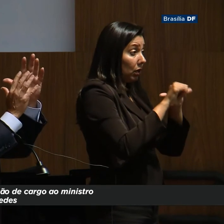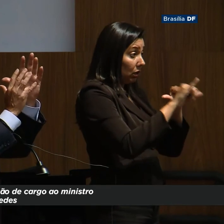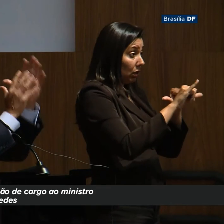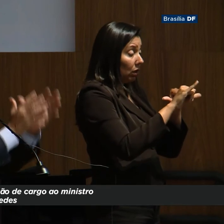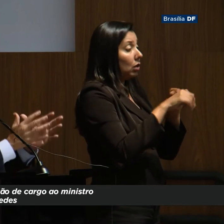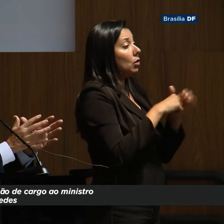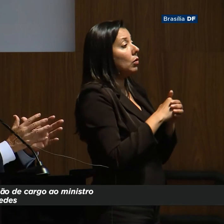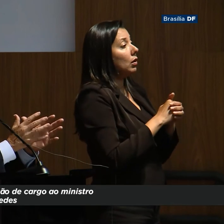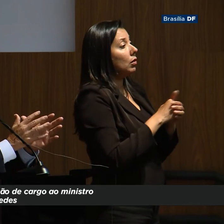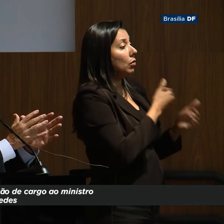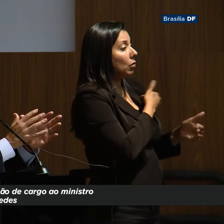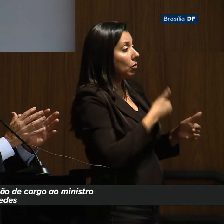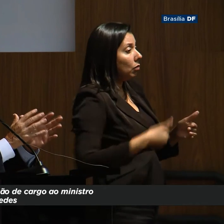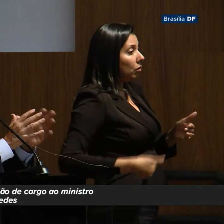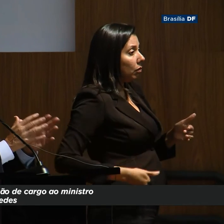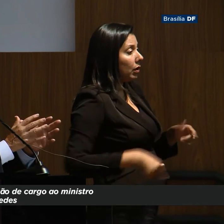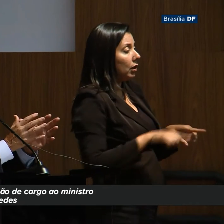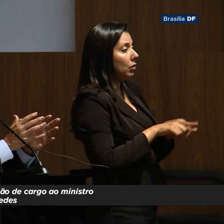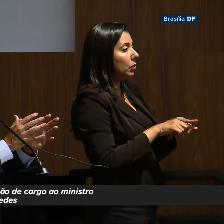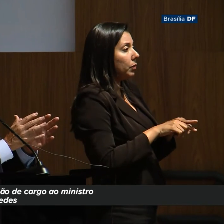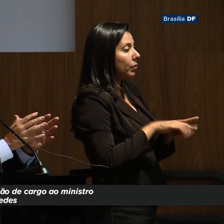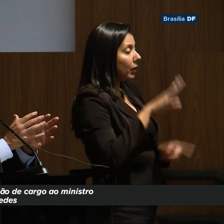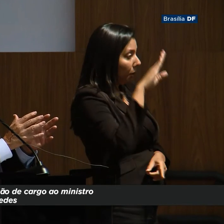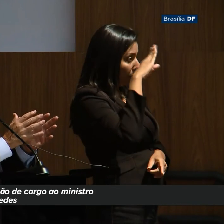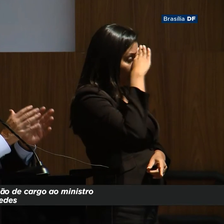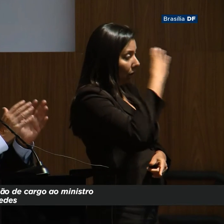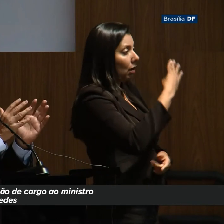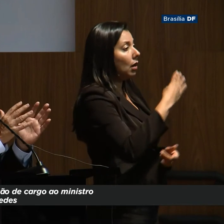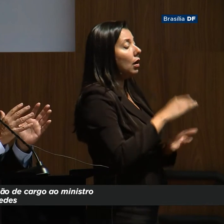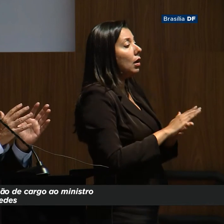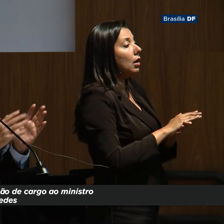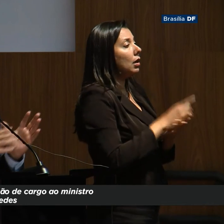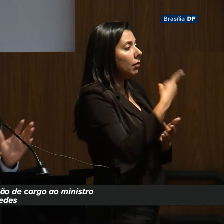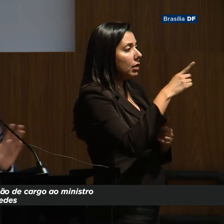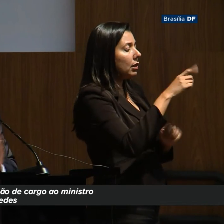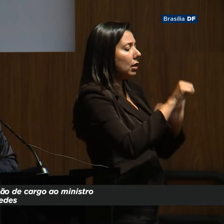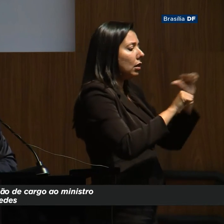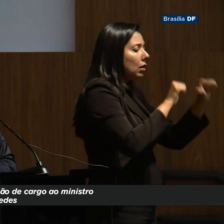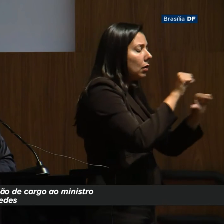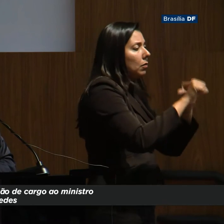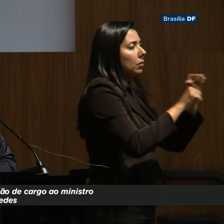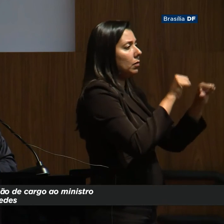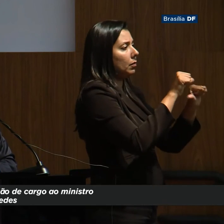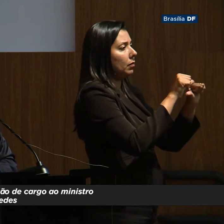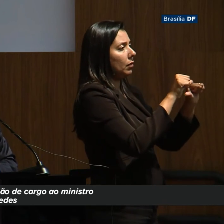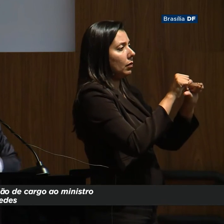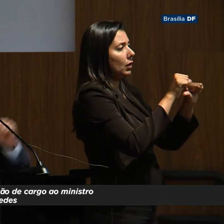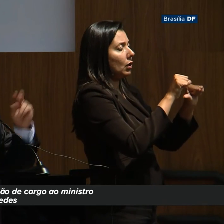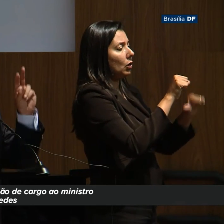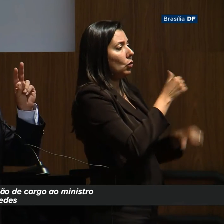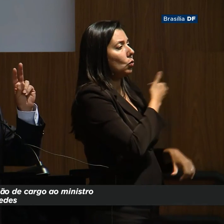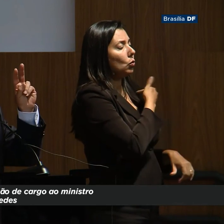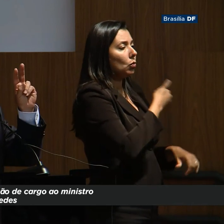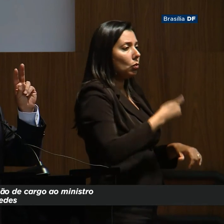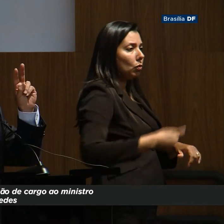governo que fazia infraestrutura durante o governo militar e ele vai ser transformado num governo